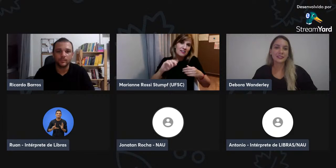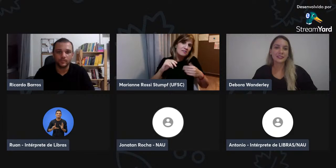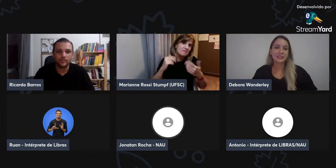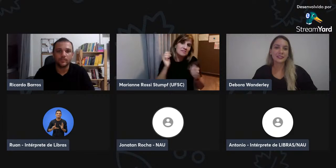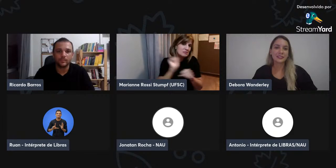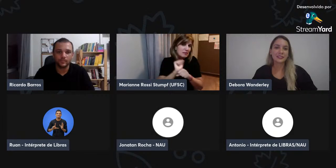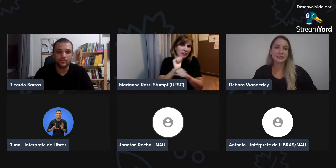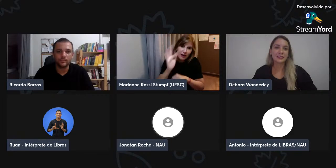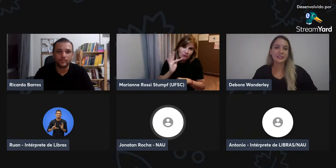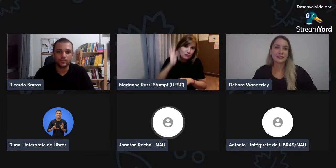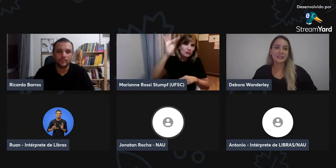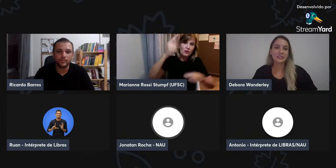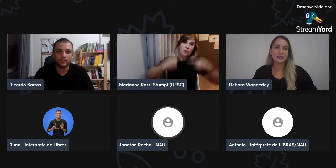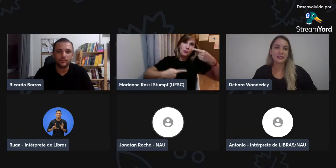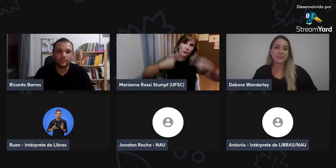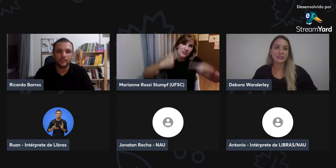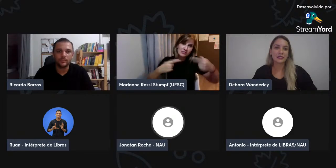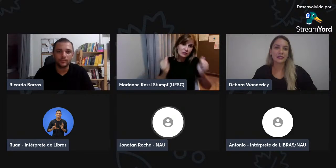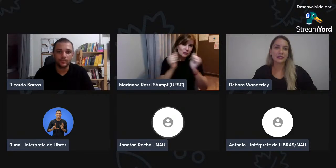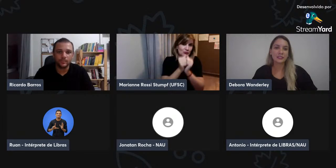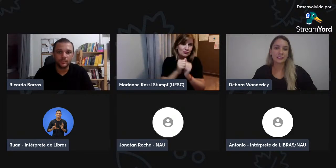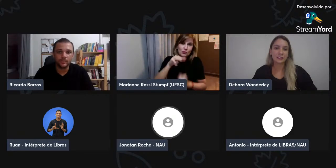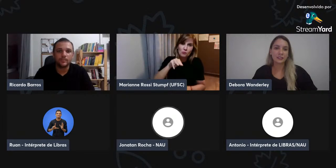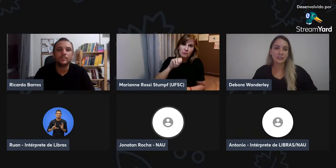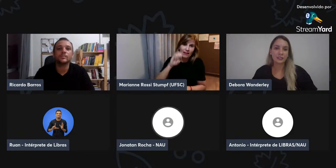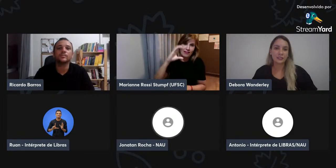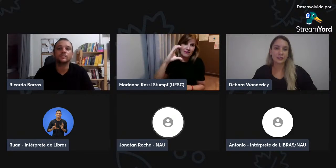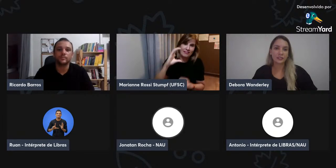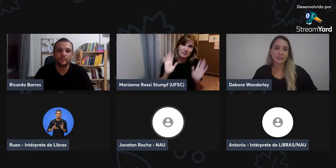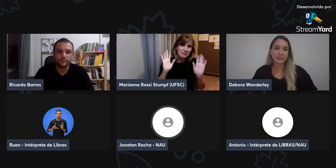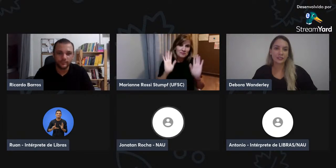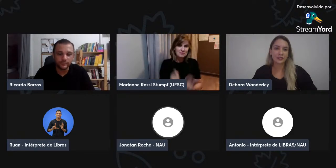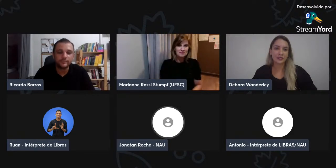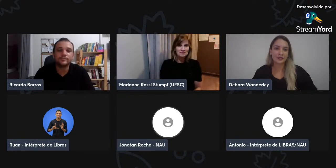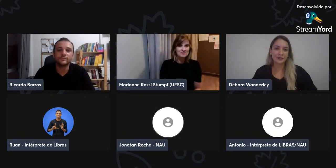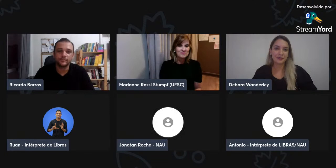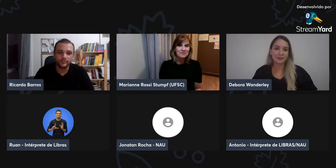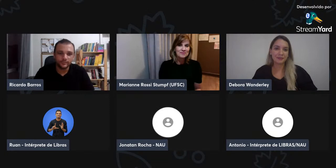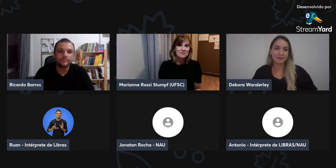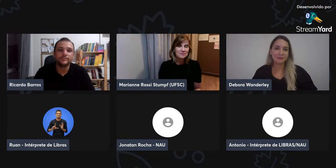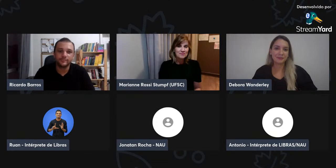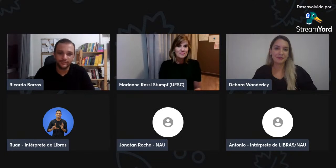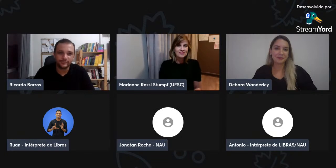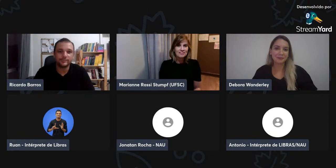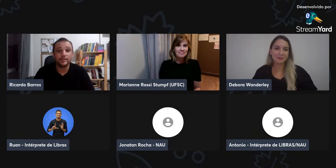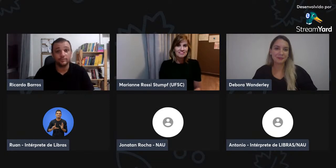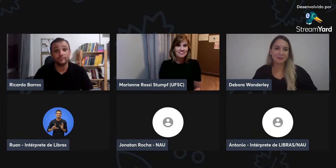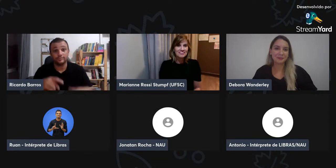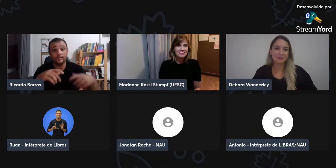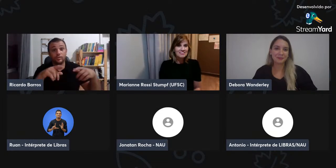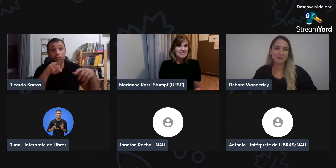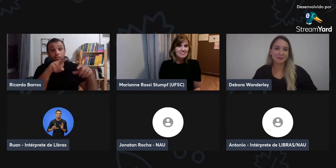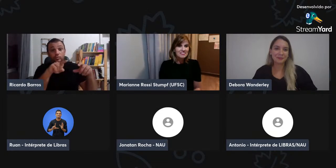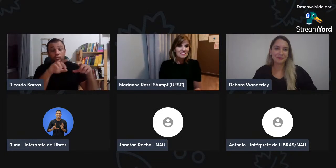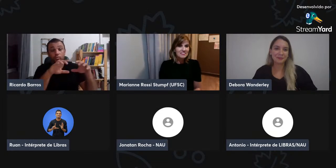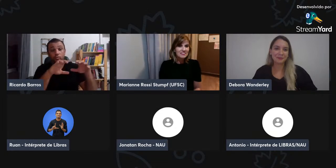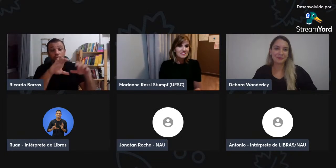então precisamos enviar para ver no futuro, né, as discussões em relação ao currículo. E